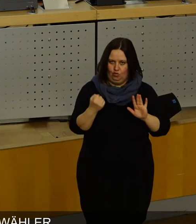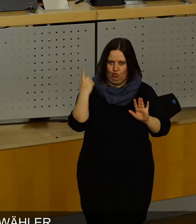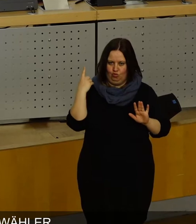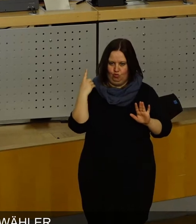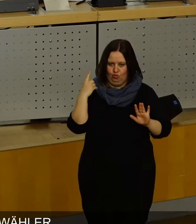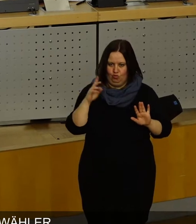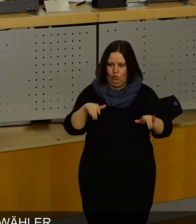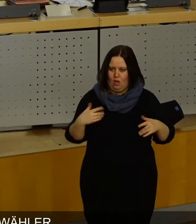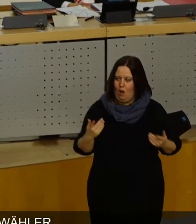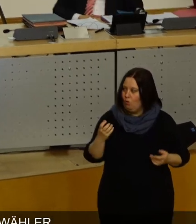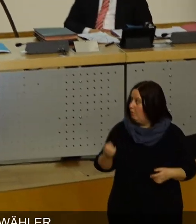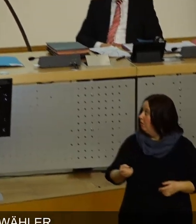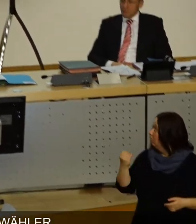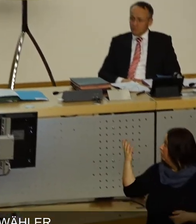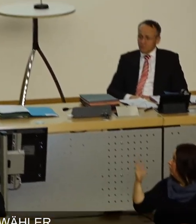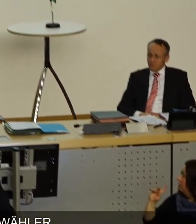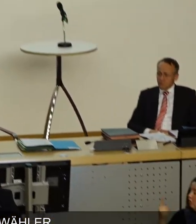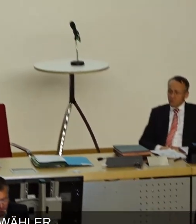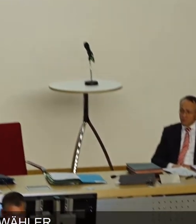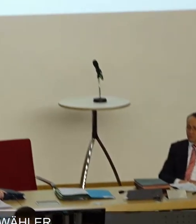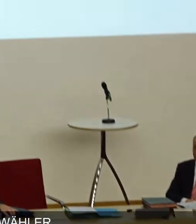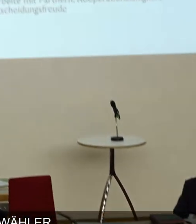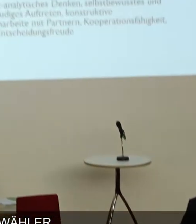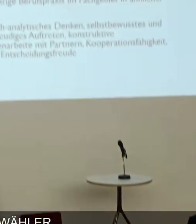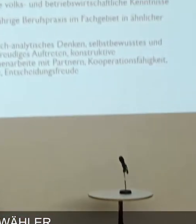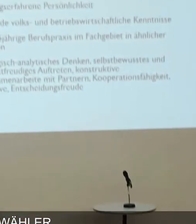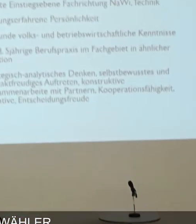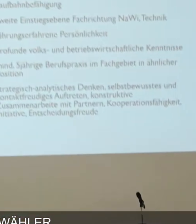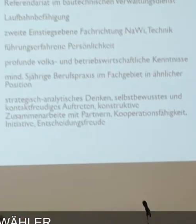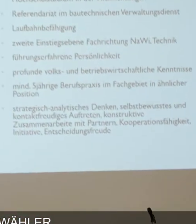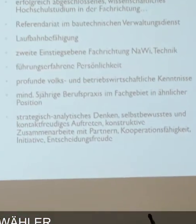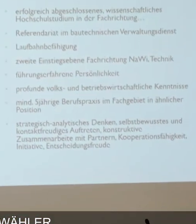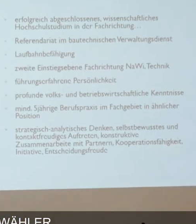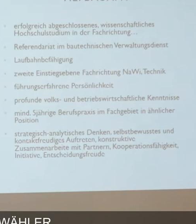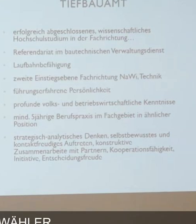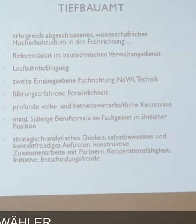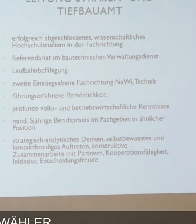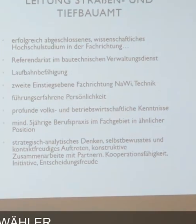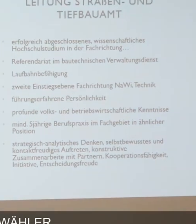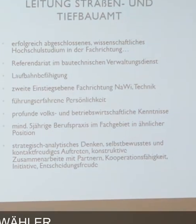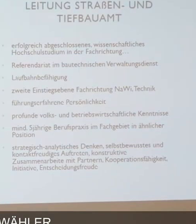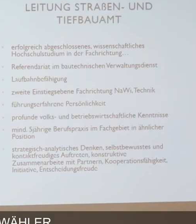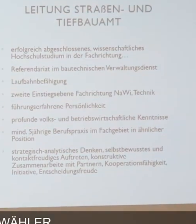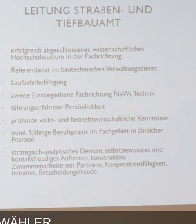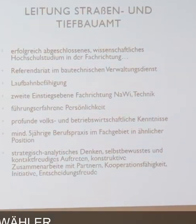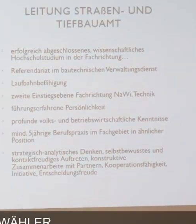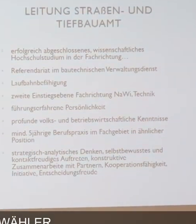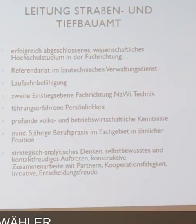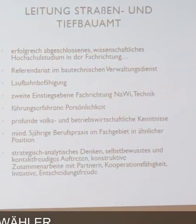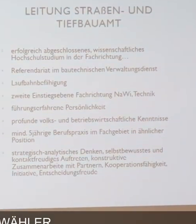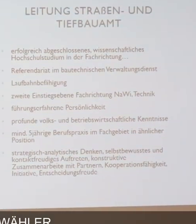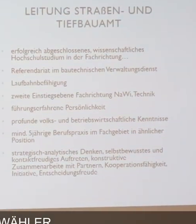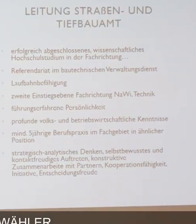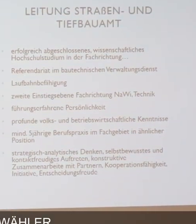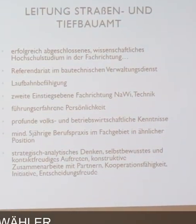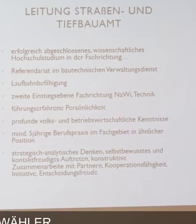Wand hier oben mitgesetzt, damit man das noch mal sehen kann. Aber wir meinen also, die Qualität der Ausschreibung ist nicht gut und auch